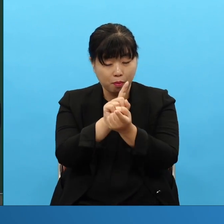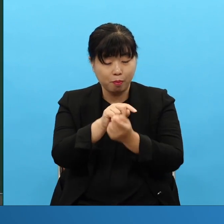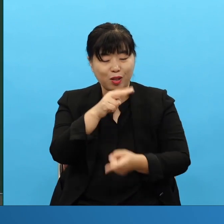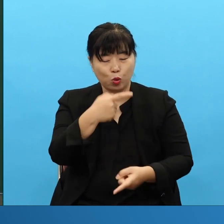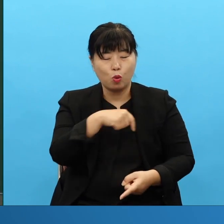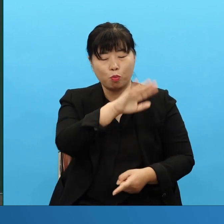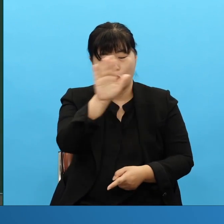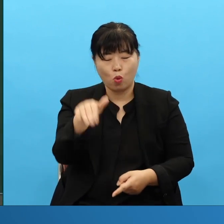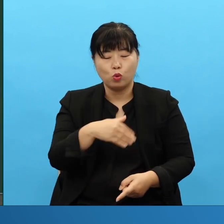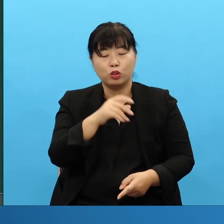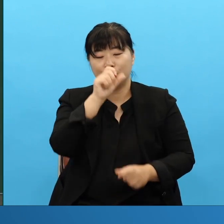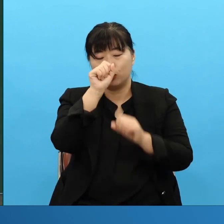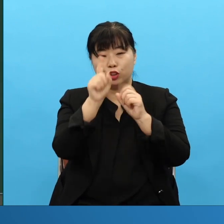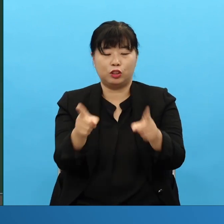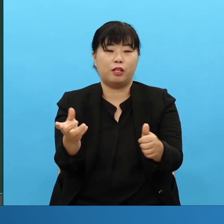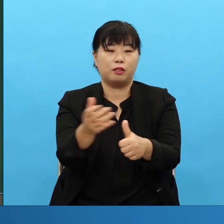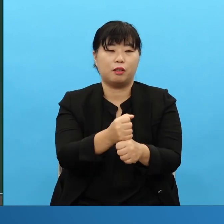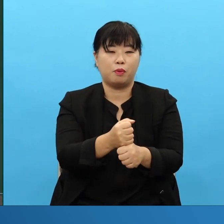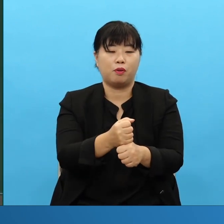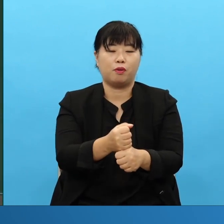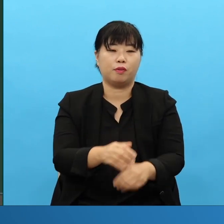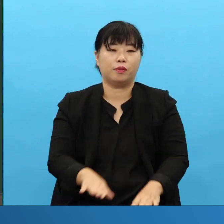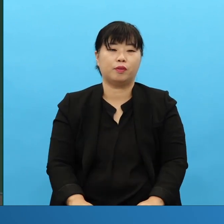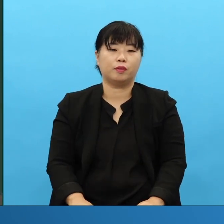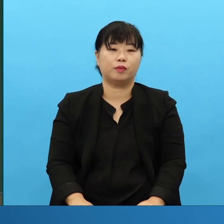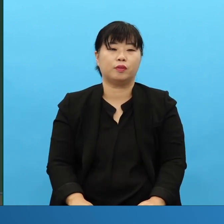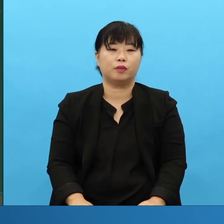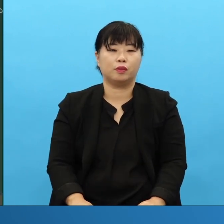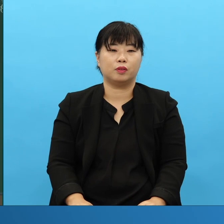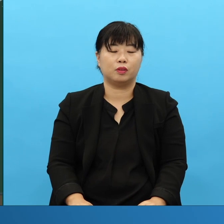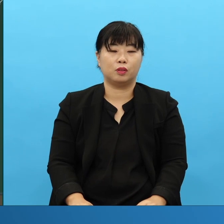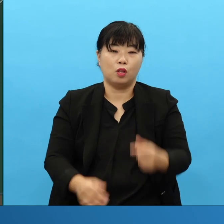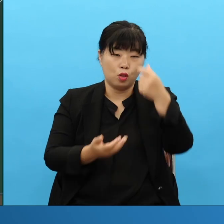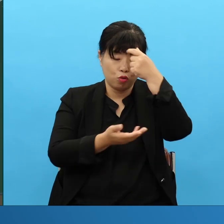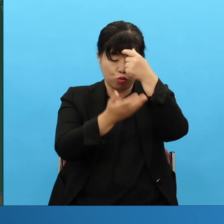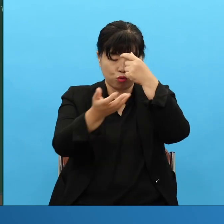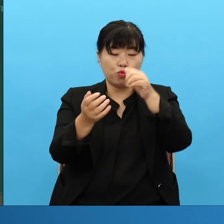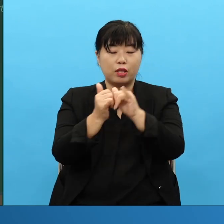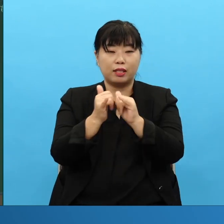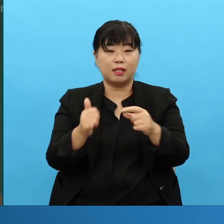그래서 순례자는 이 부분을 찾는 눈이기 때문에